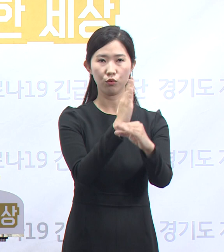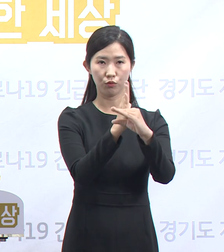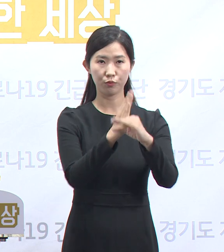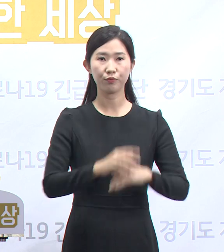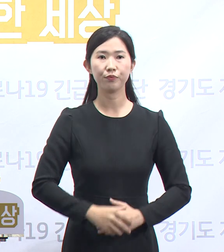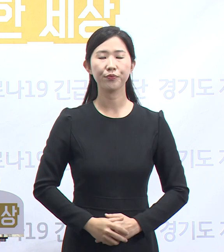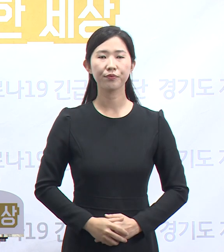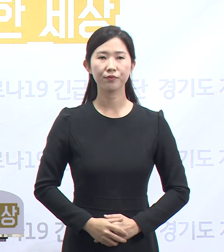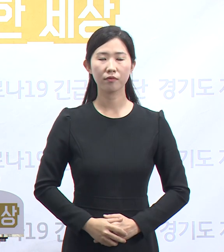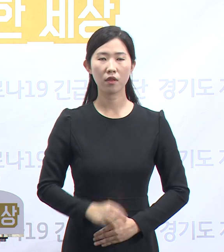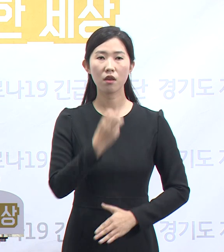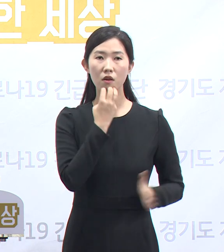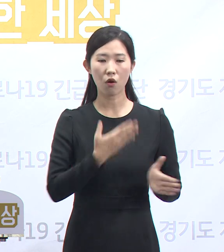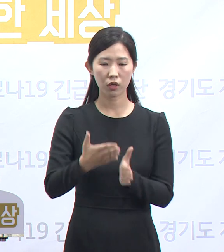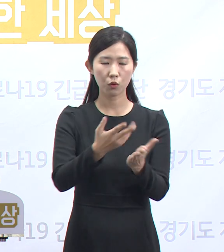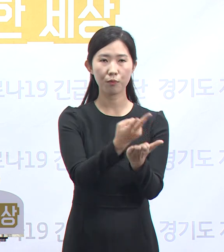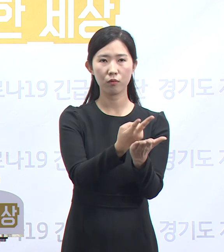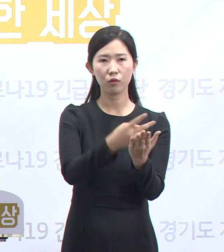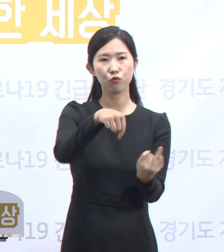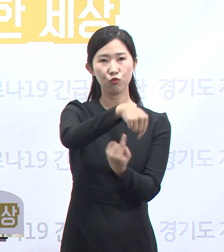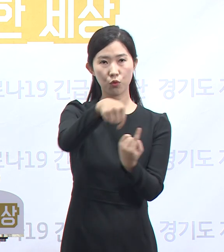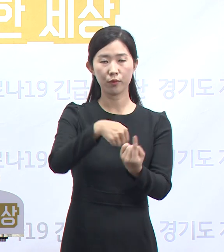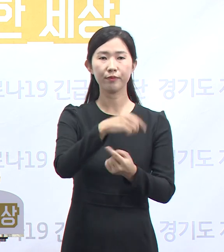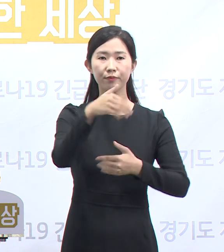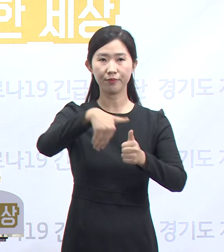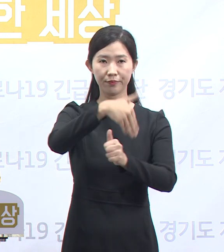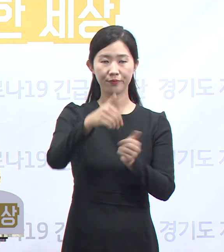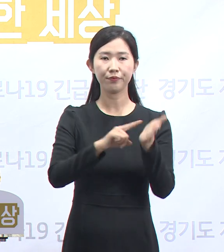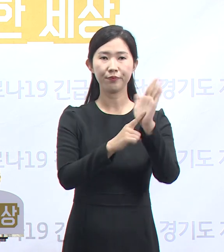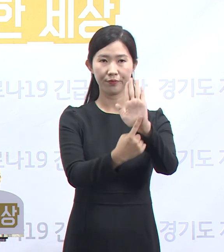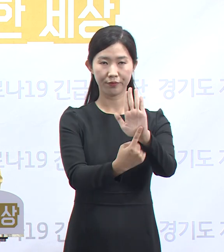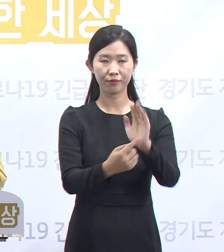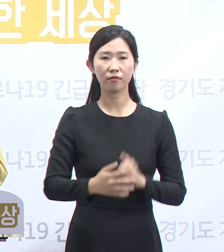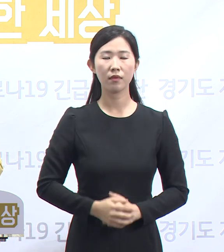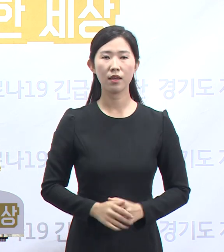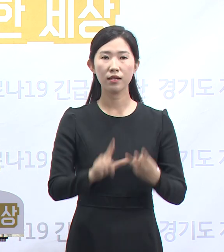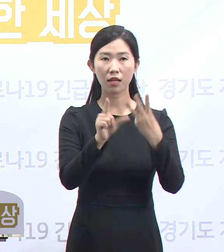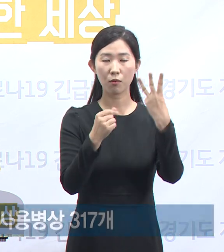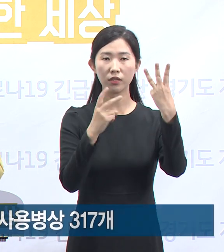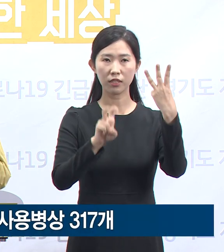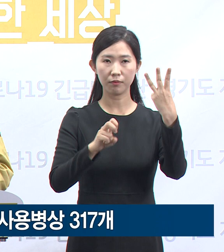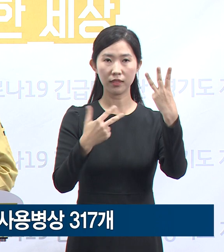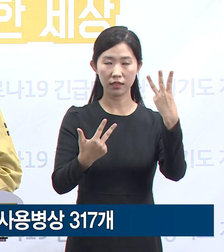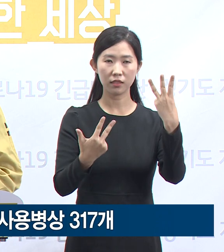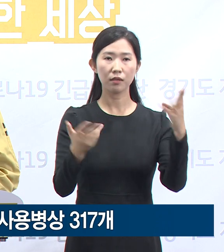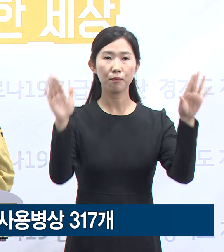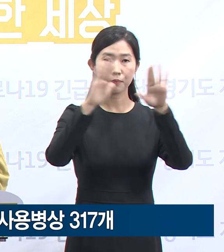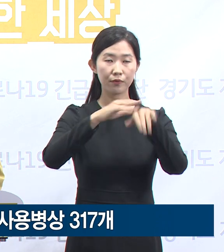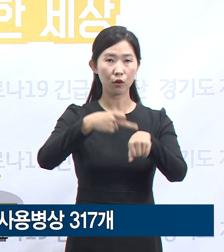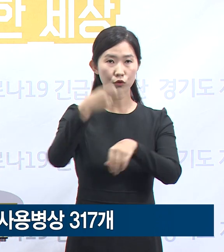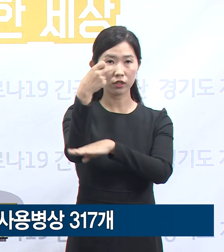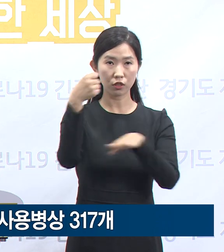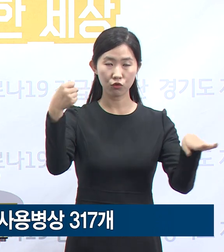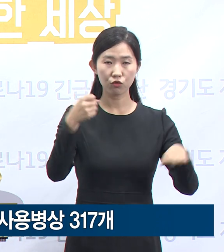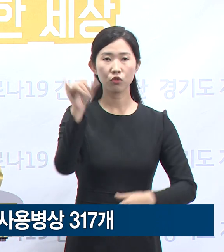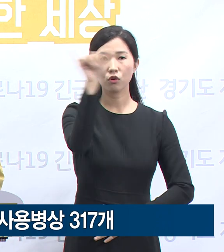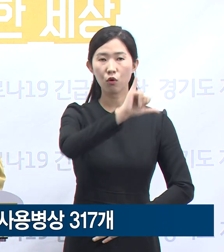다음은 경기도 병상 운용 현황입니다. 3월 27일 0시 기준 경기도는